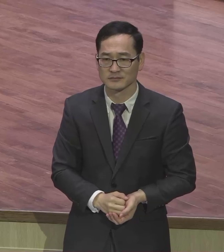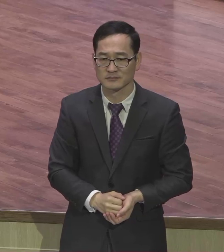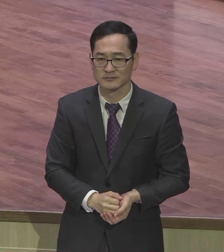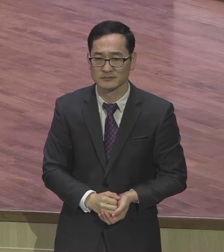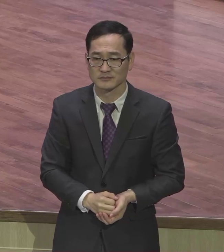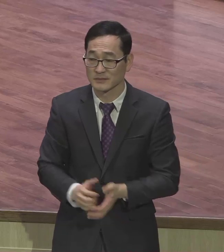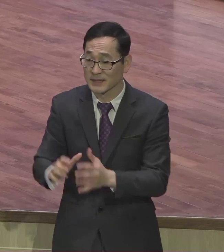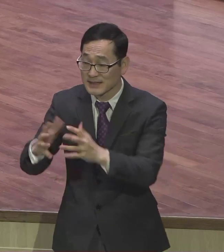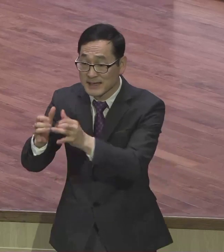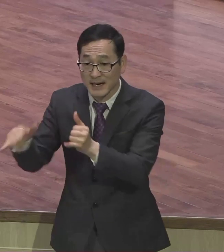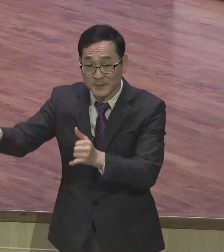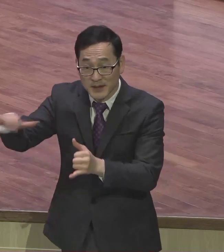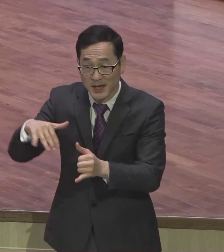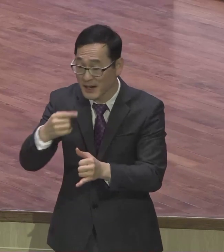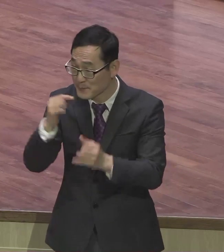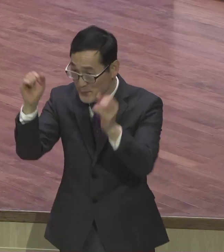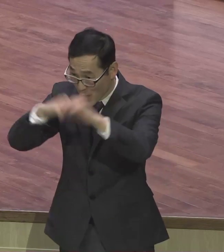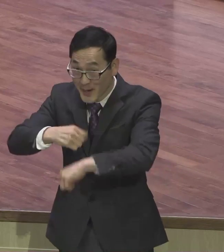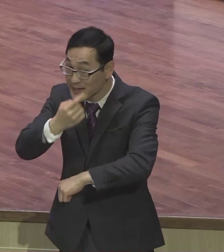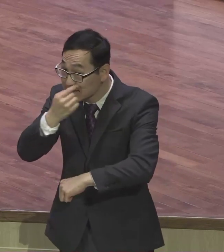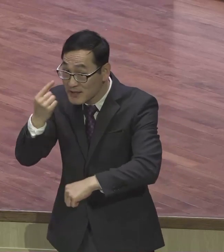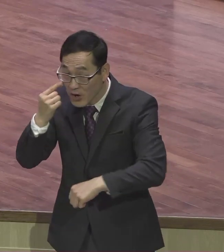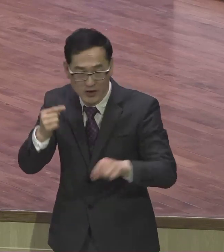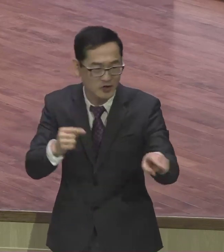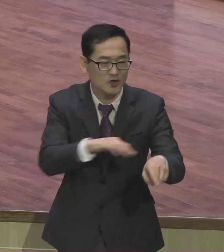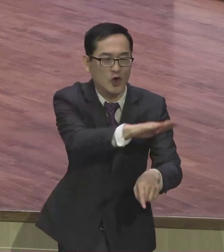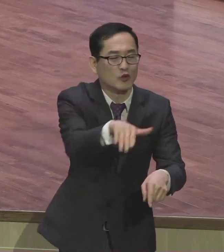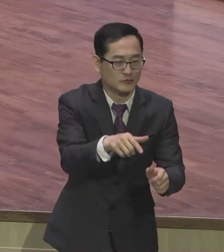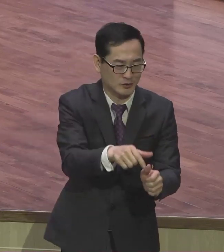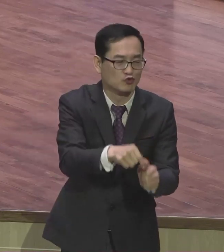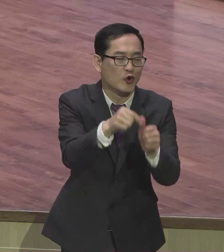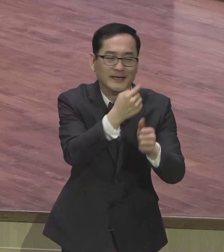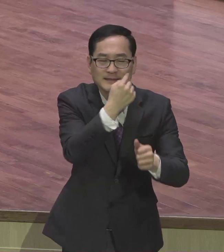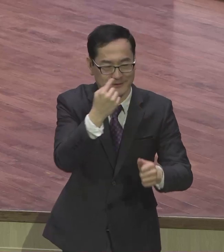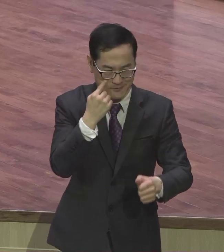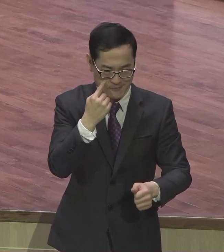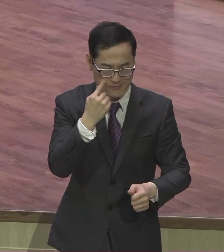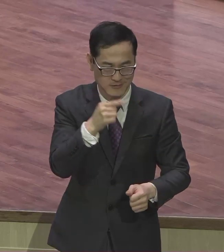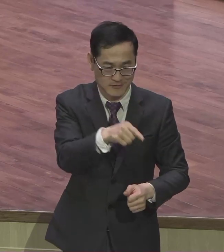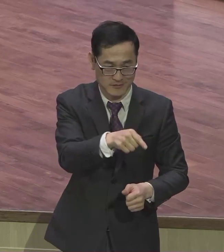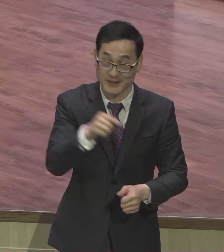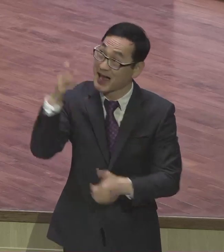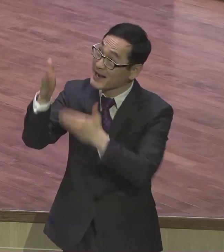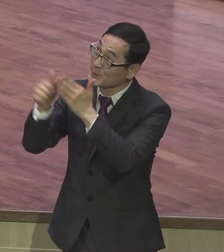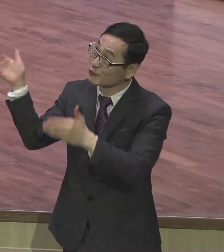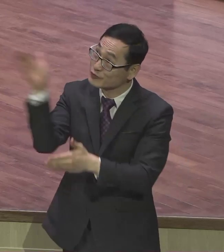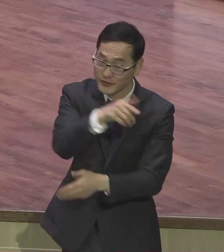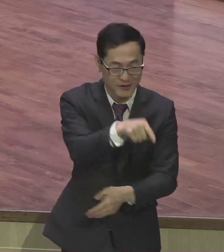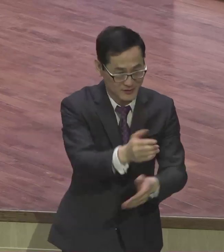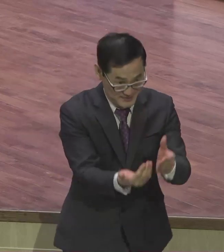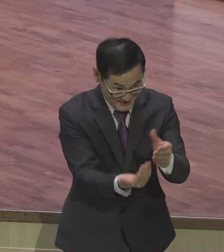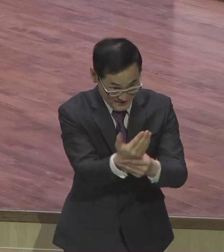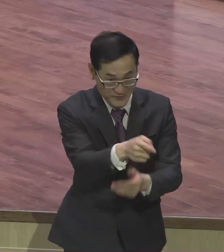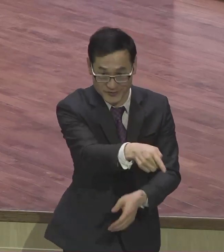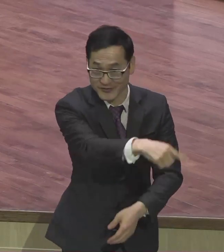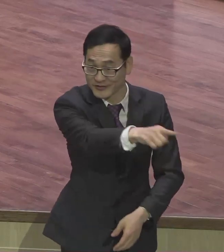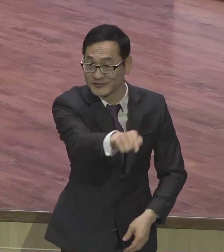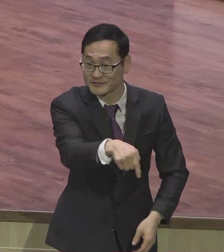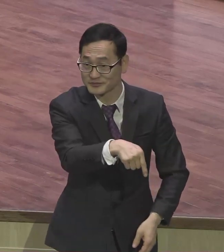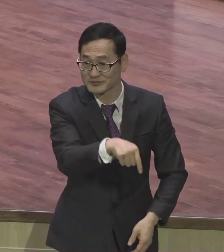너희에게는 구원의 증거니 이는 하나님께로부터 난 것이라 자 파도 바울은